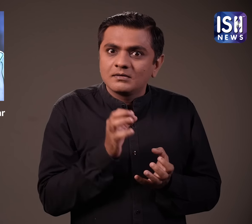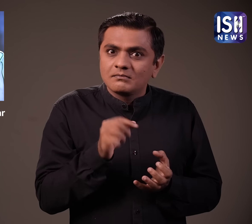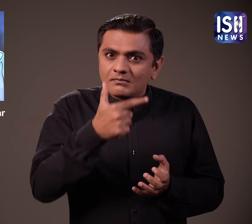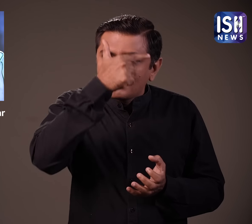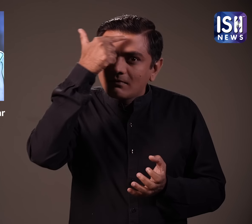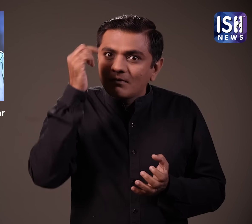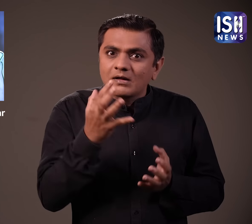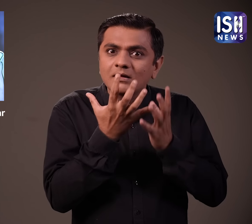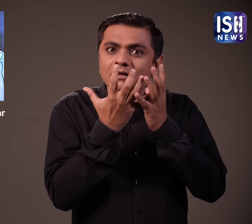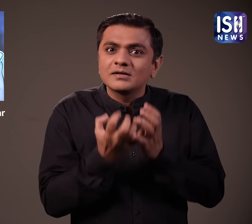मनाया